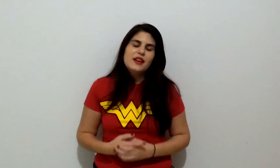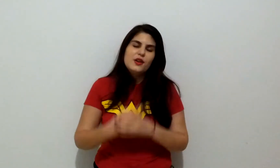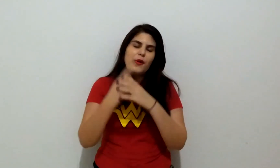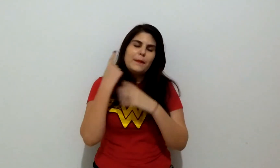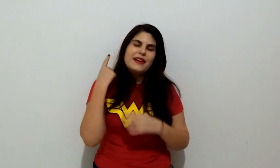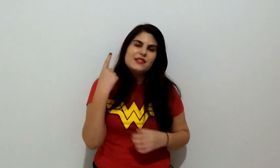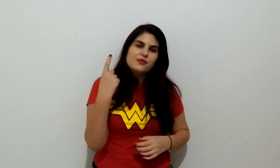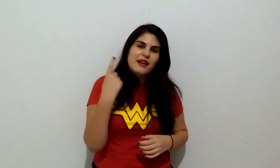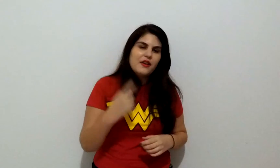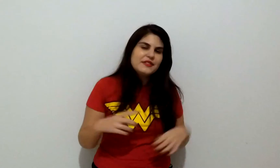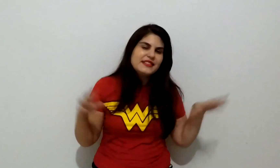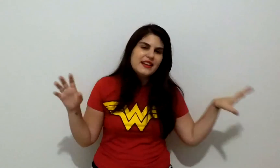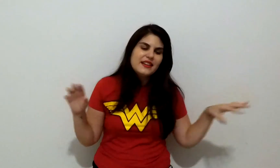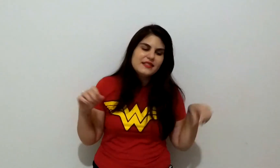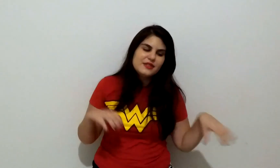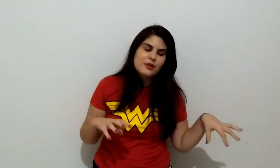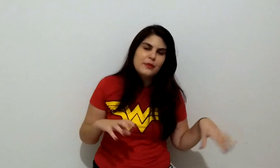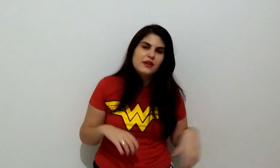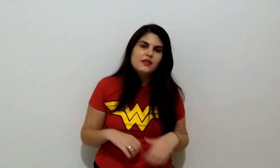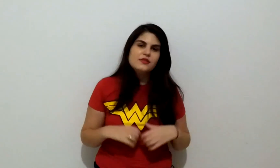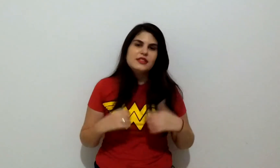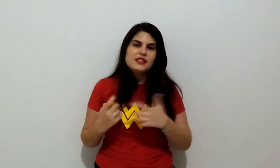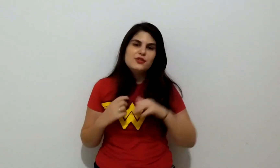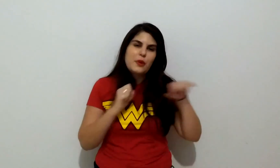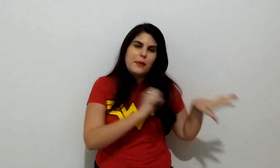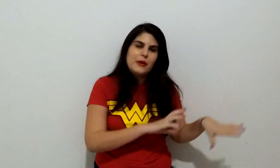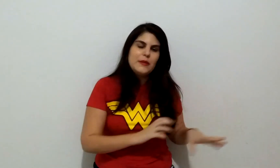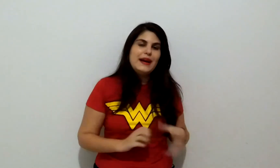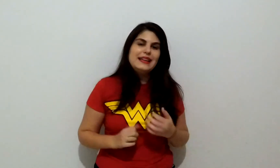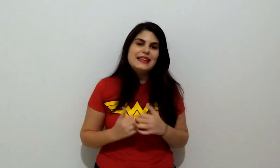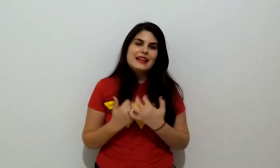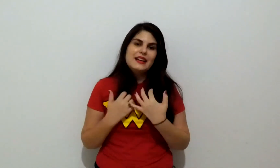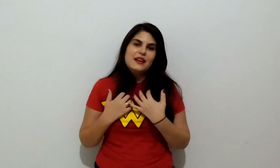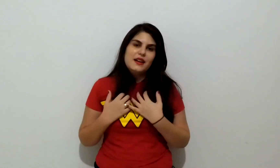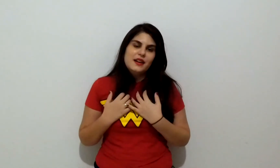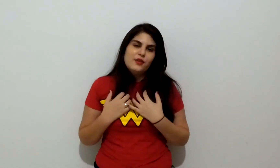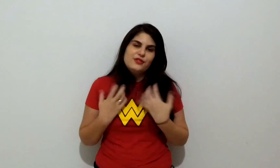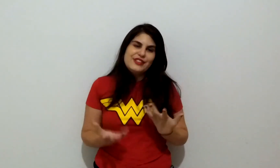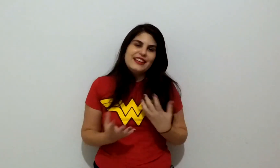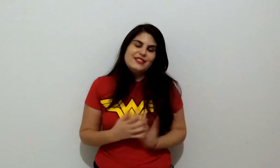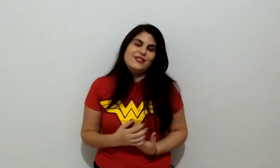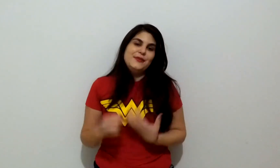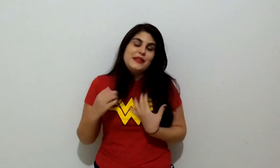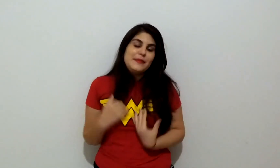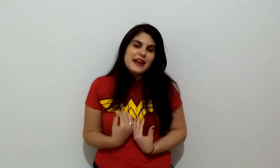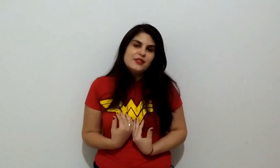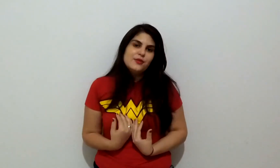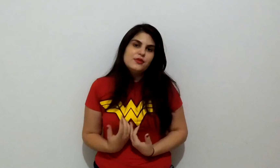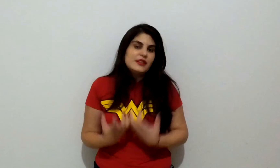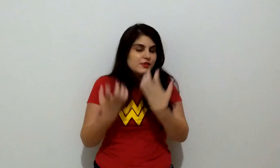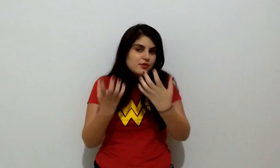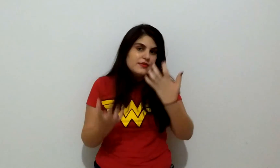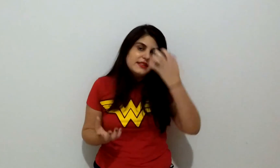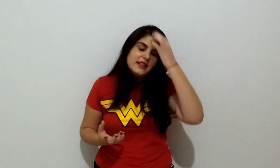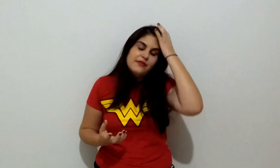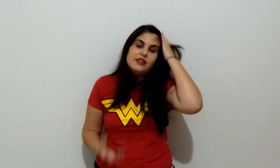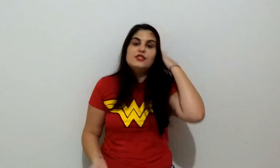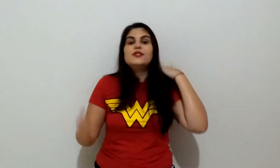com apenas um realzinho aí que tá sobrando. Você deixa de comprar uma balinha, um chicletinho e me ajuda. Isso tudo vai ser revertido